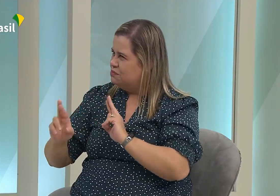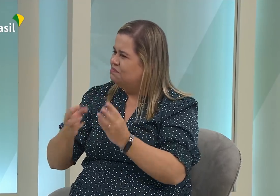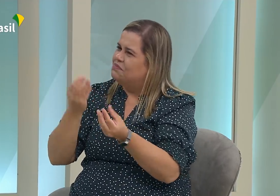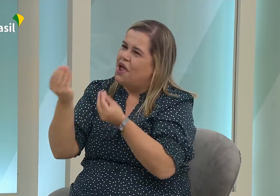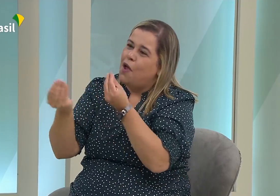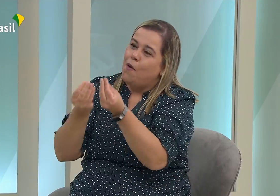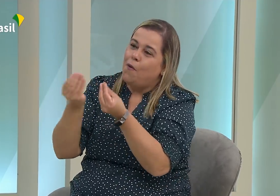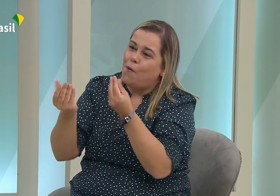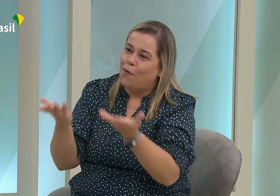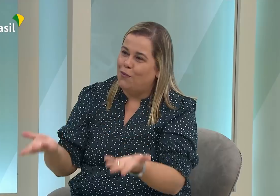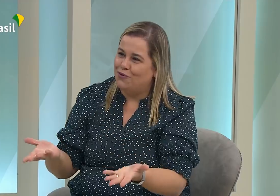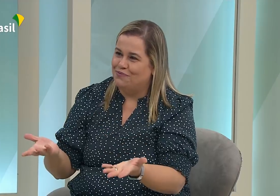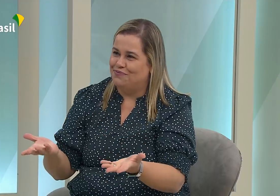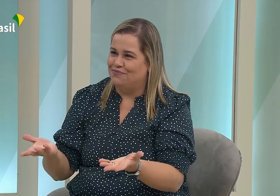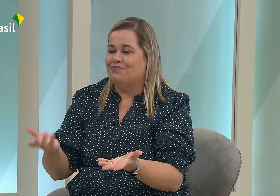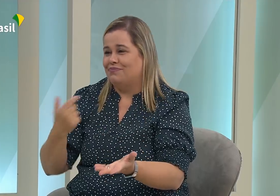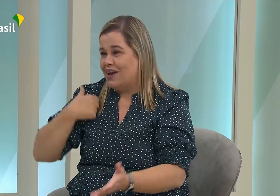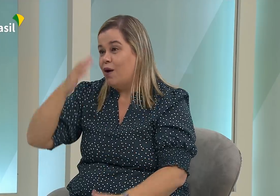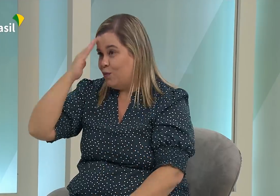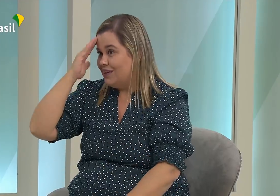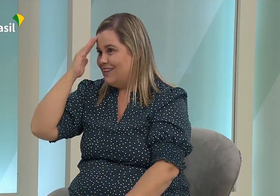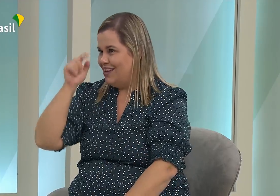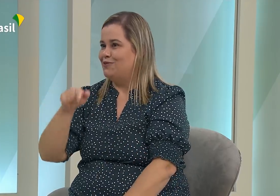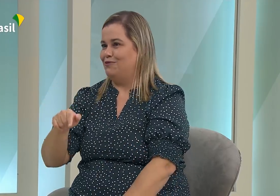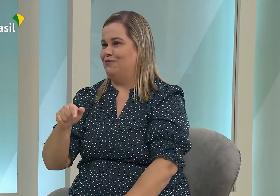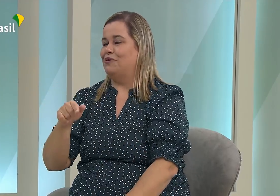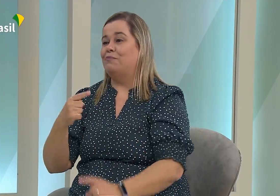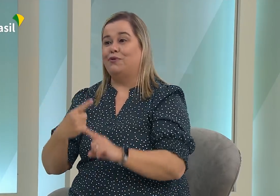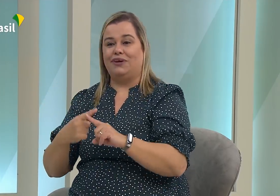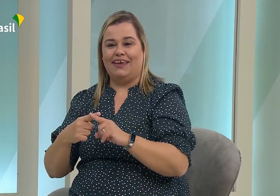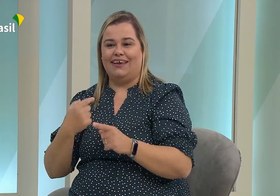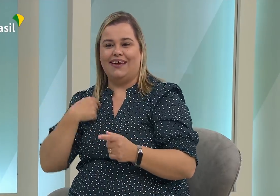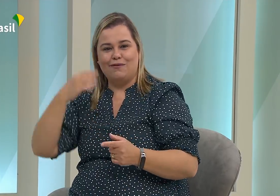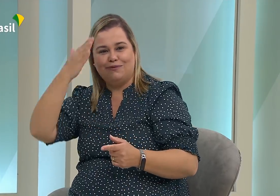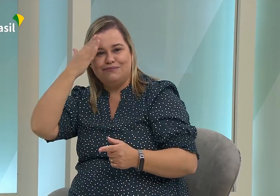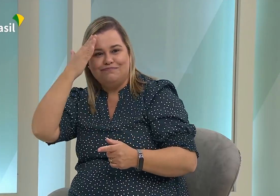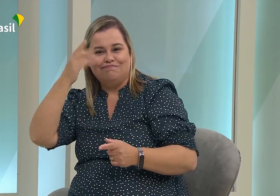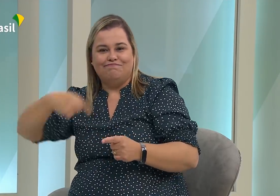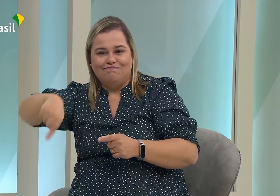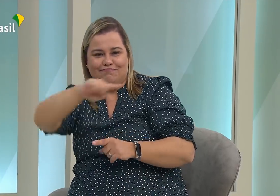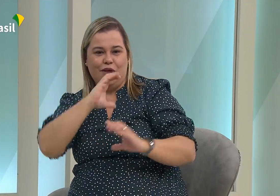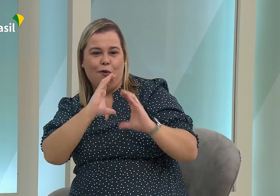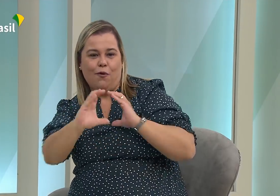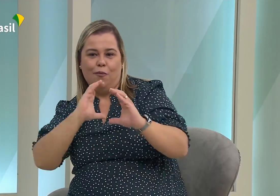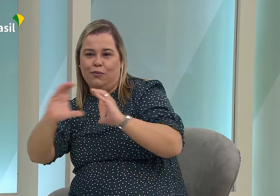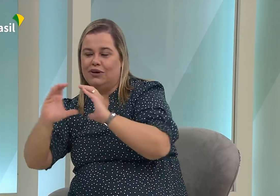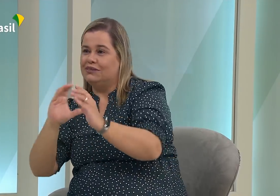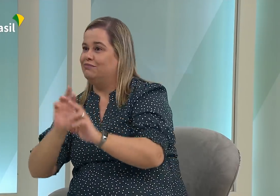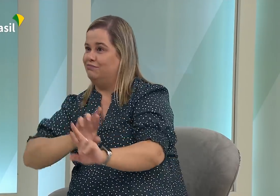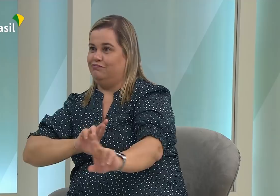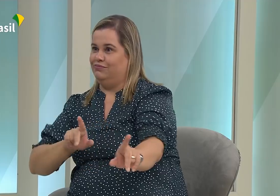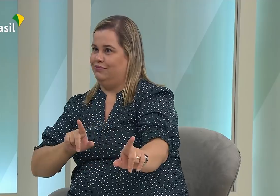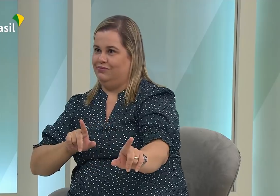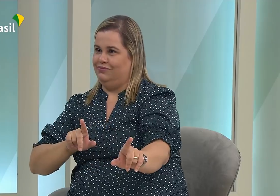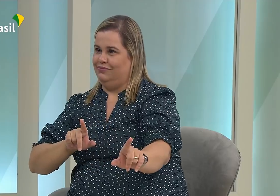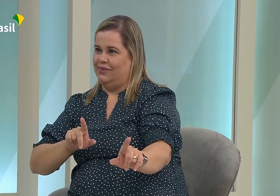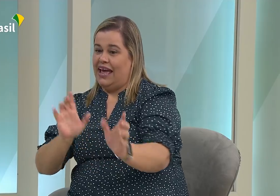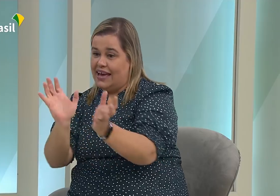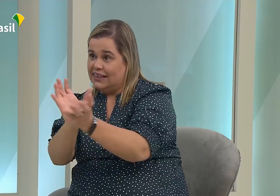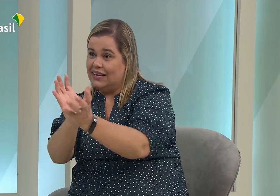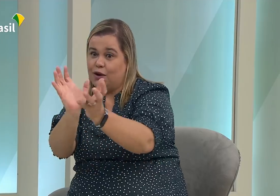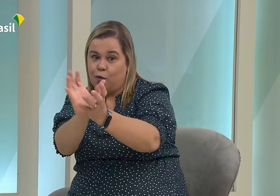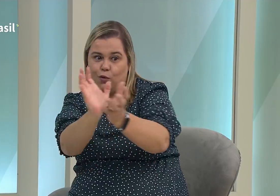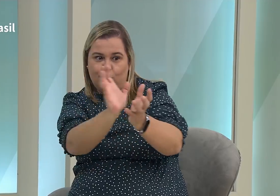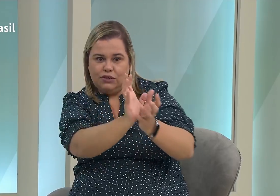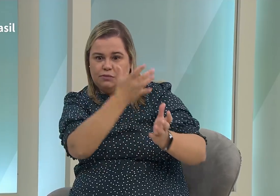consegue falar? Ela consegue mostrar suas ideias? Como assim? E eu até entendo o que essas pessoas pensam, né? Porque em relação